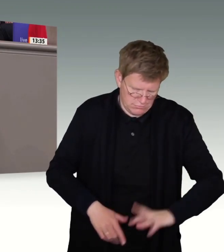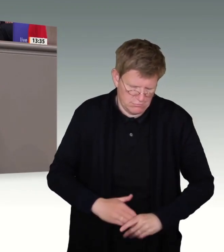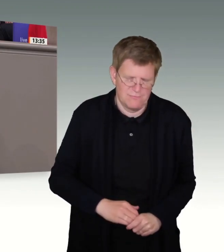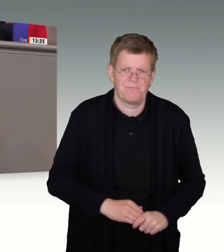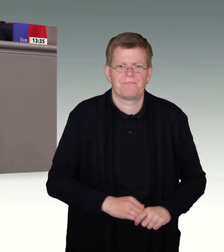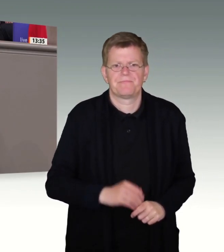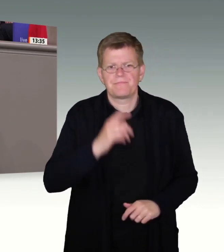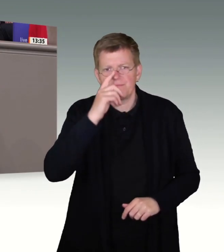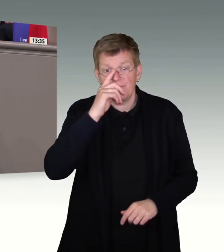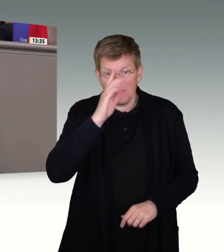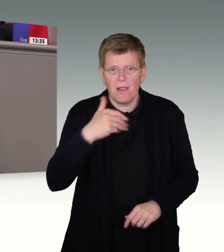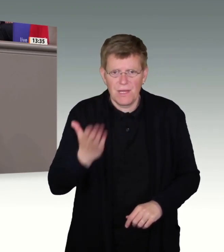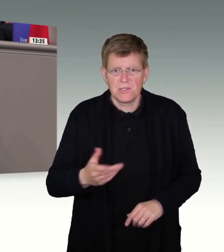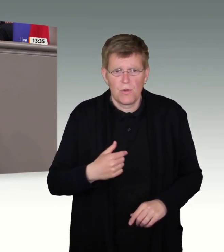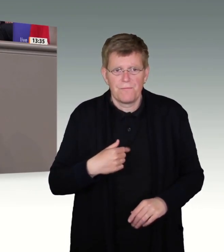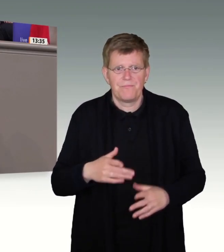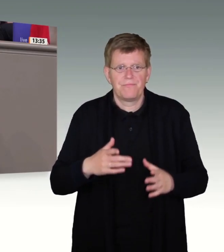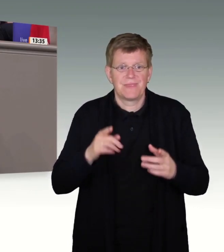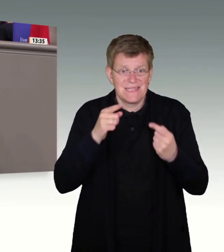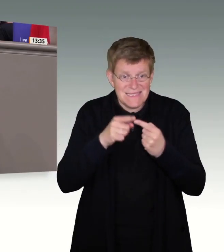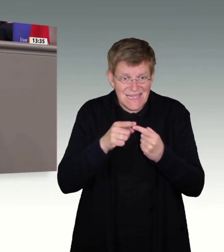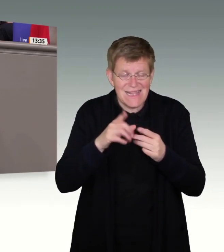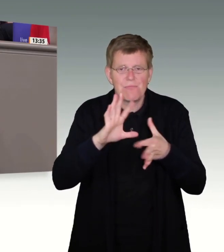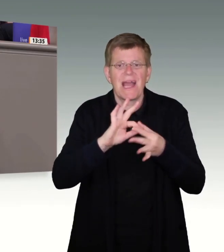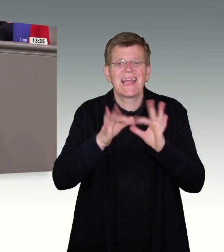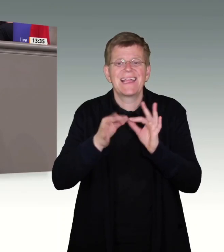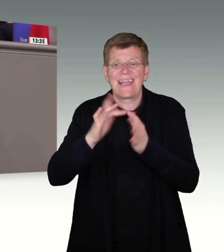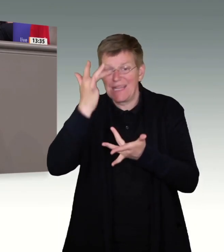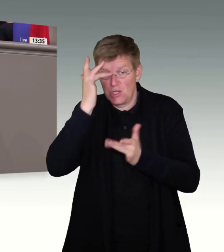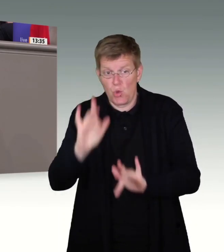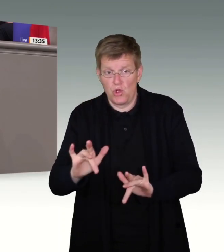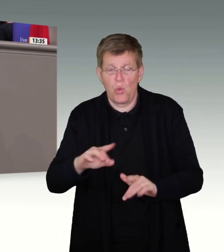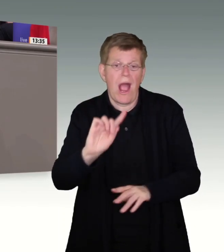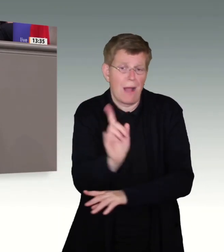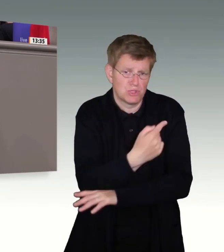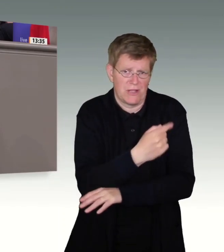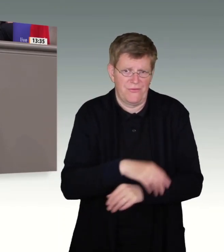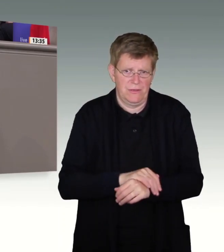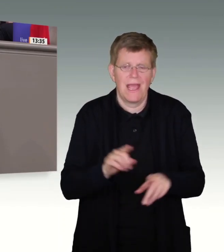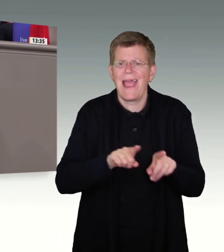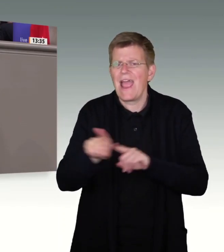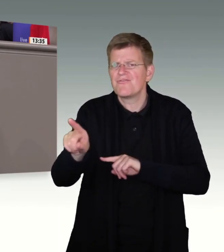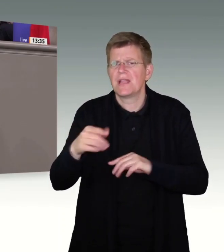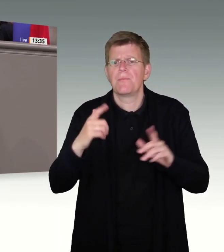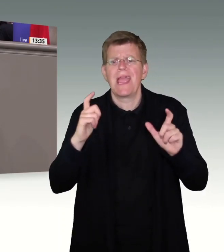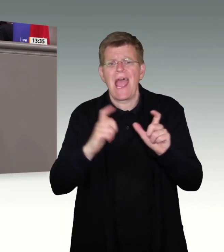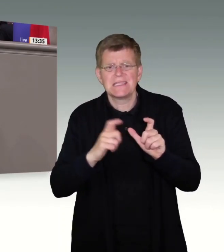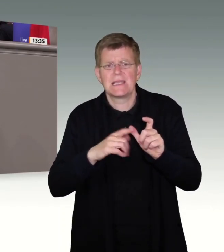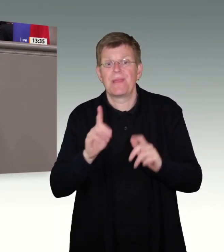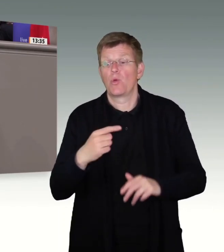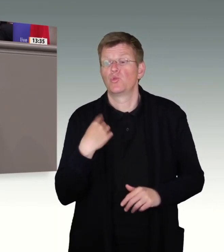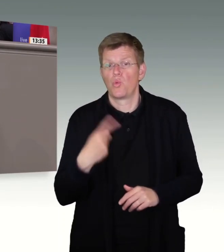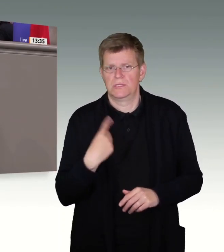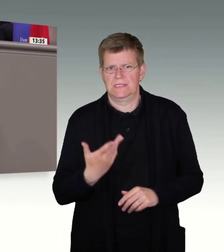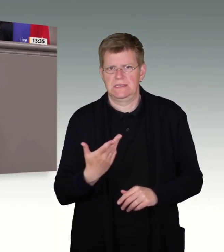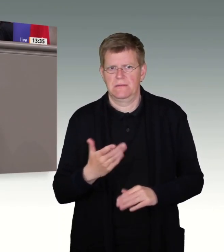Unser gemeinsames Ziel ist es, die Kettenduldung endlich abzuschaffen. Das war wirklich zwischen FDP, SPD und uns eines der